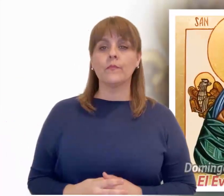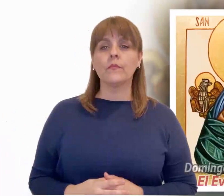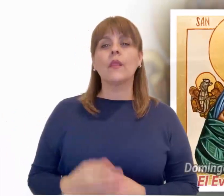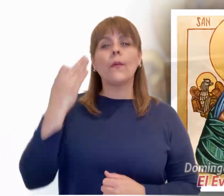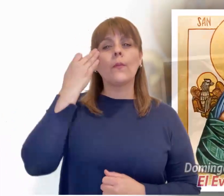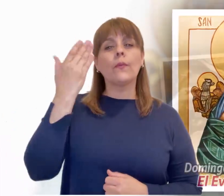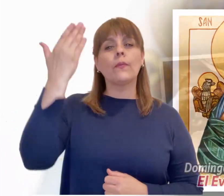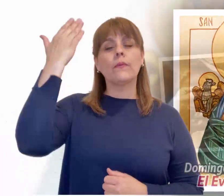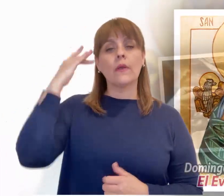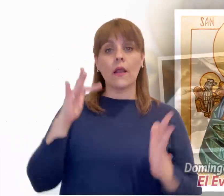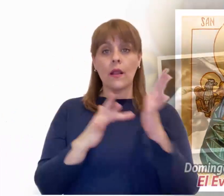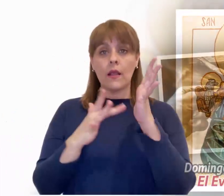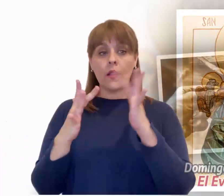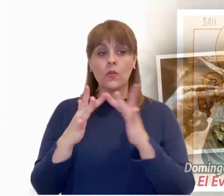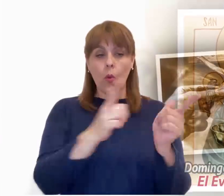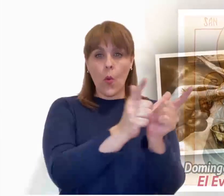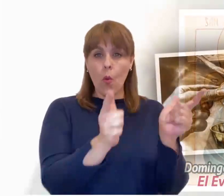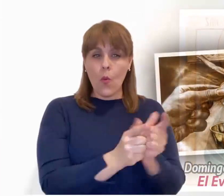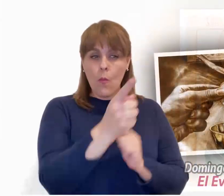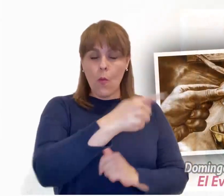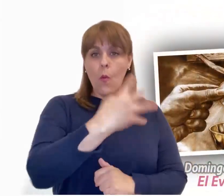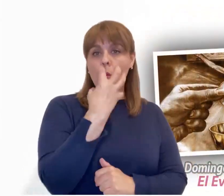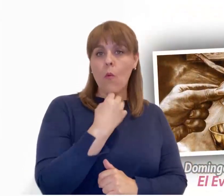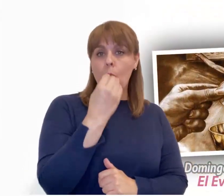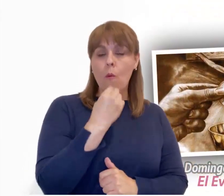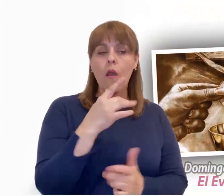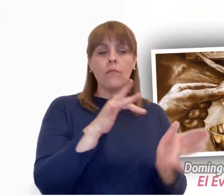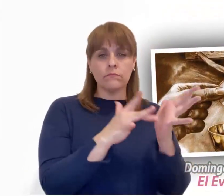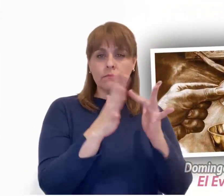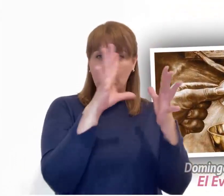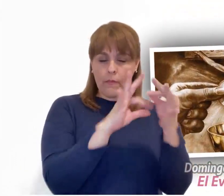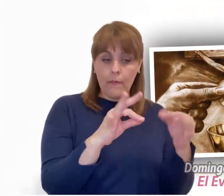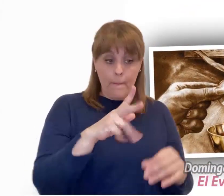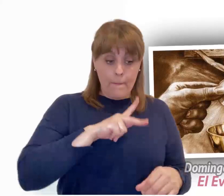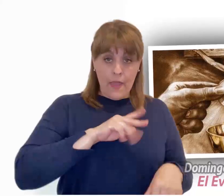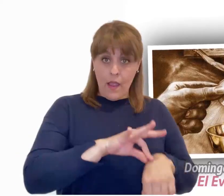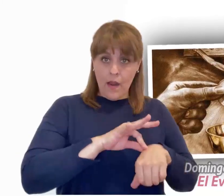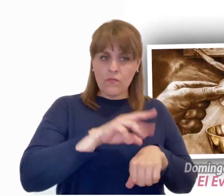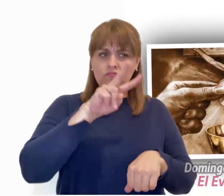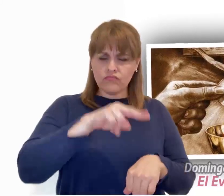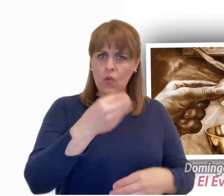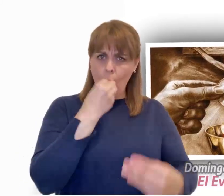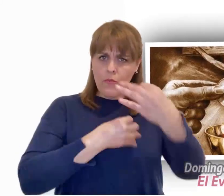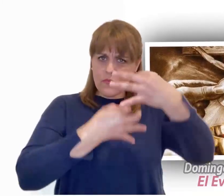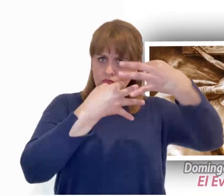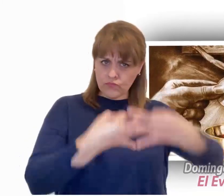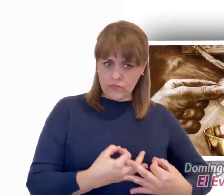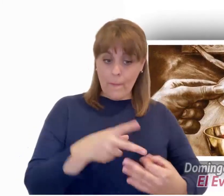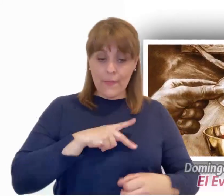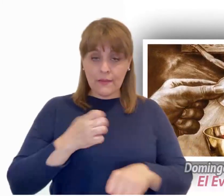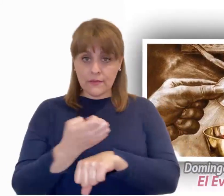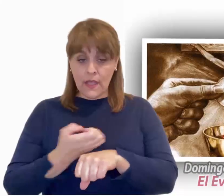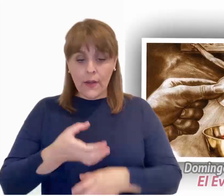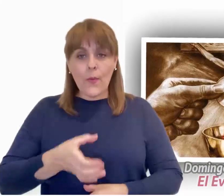69. En aquel tiempo Jesús dijo a los judíos, mi carne es verdadera comida y mi